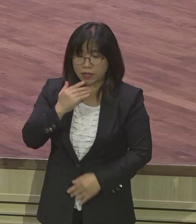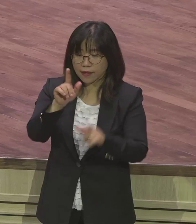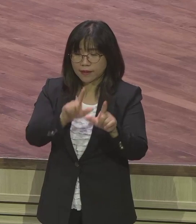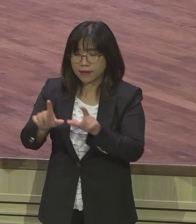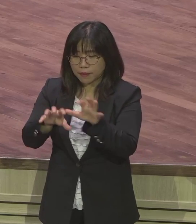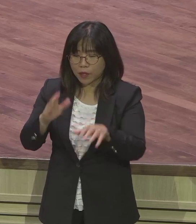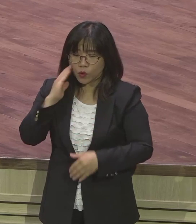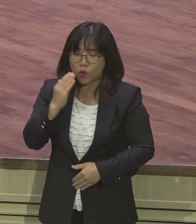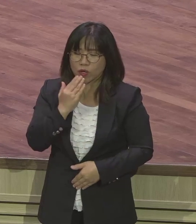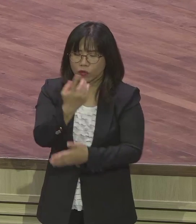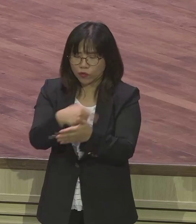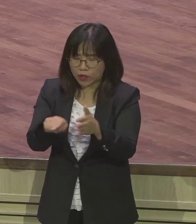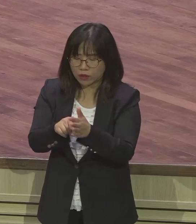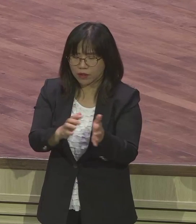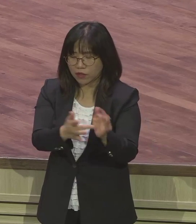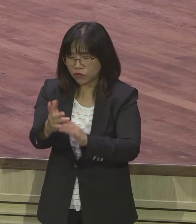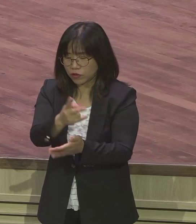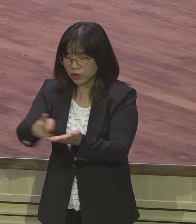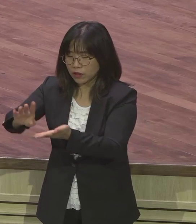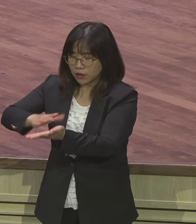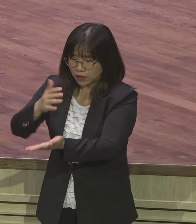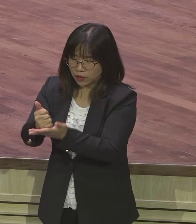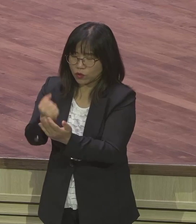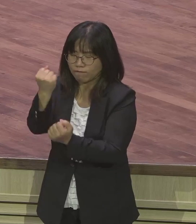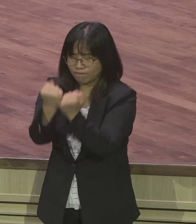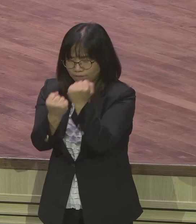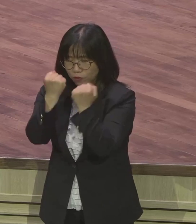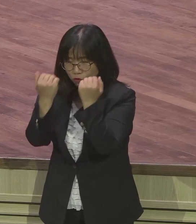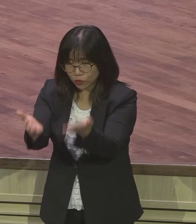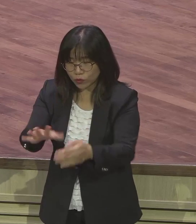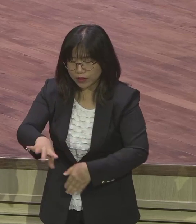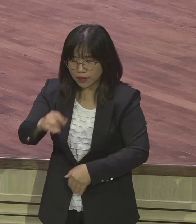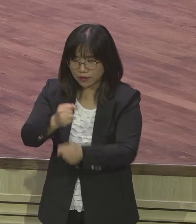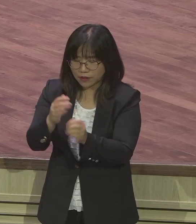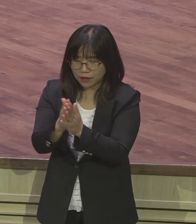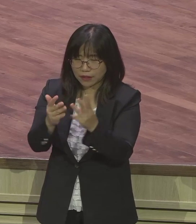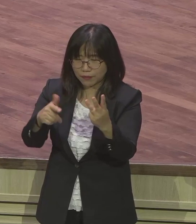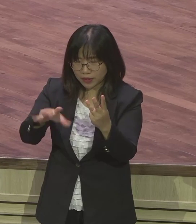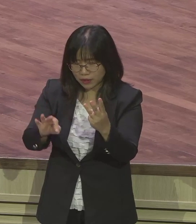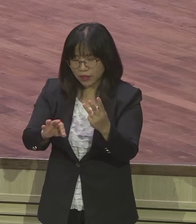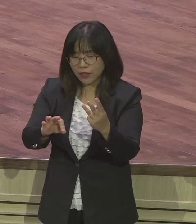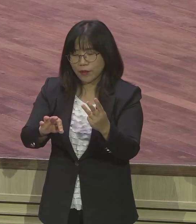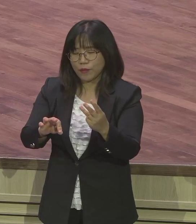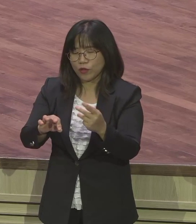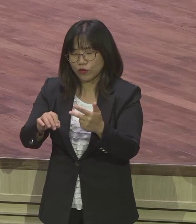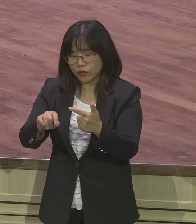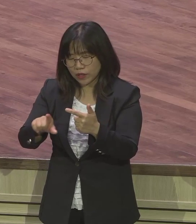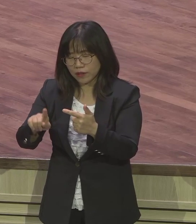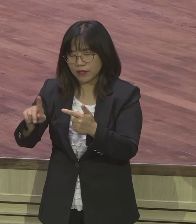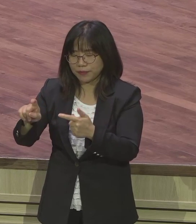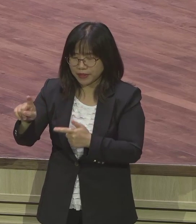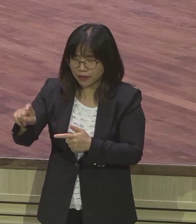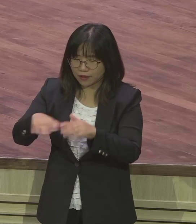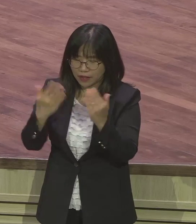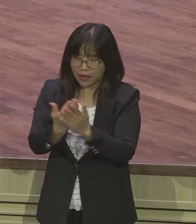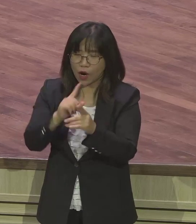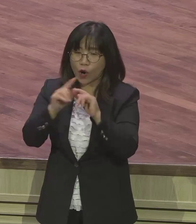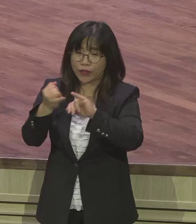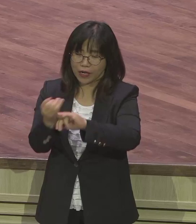예수가 글쓰라고 회답을 장기 3장에 빼내가지고 6장 10장에 빼내가지고 하나님 자녀를 은약으로 집어넣어주는게